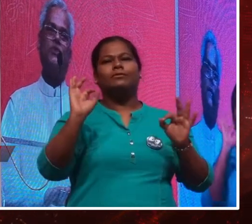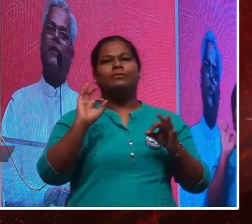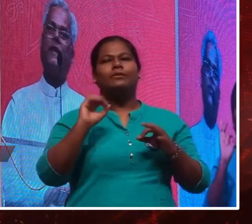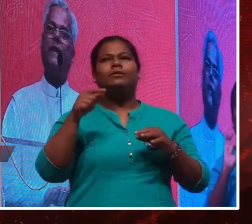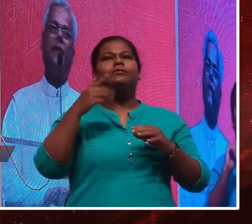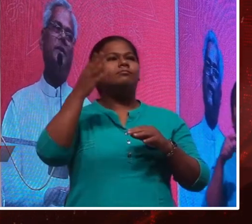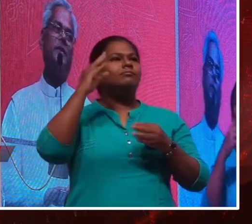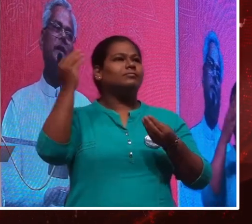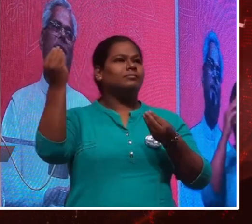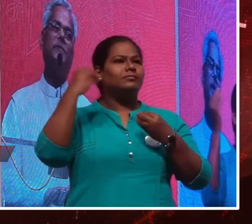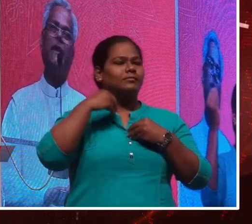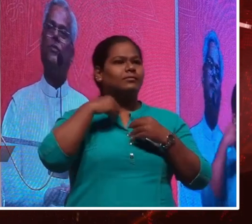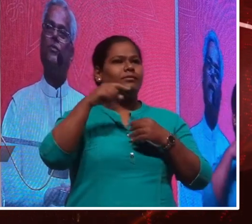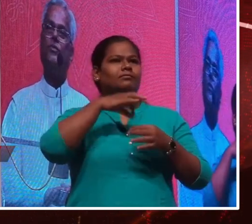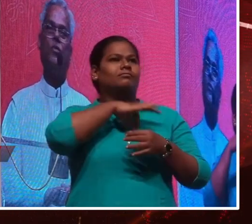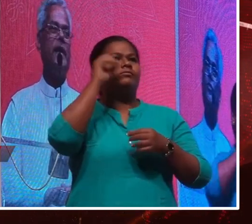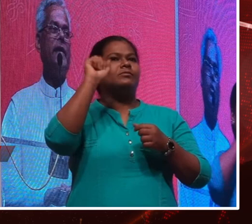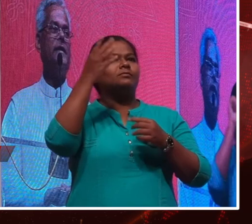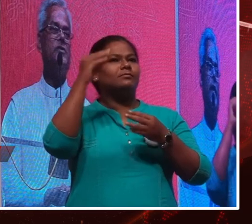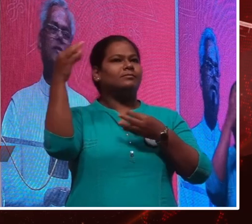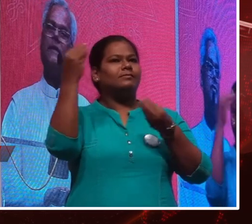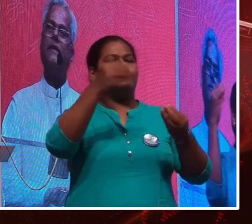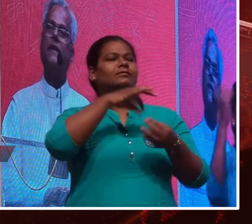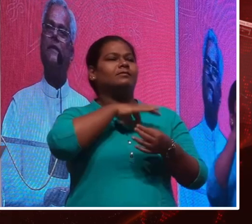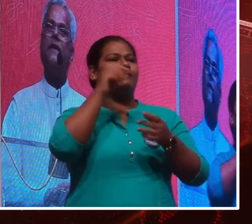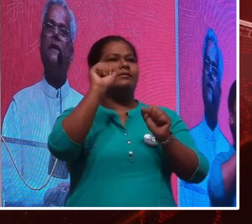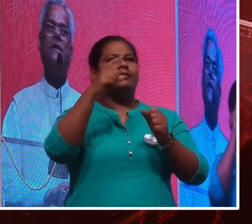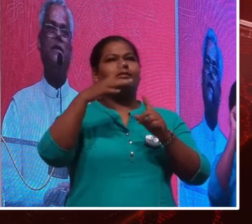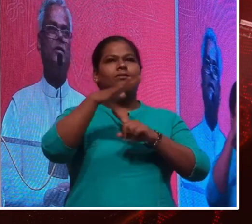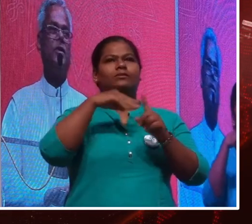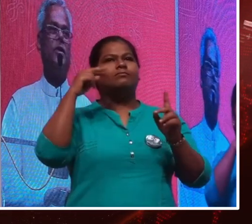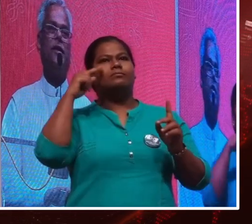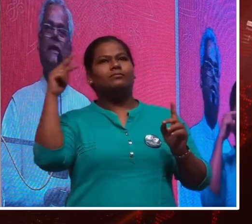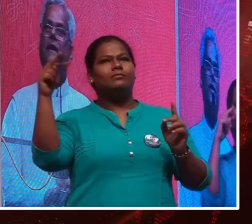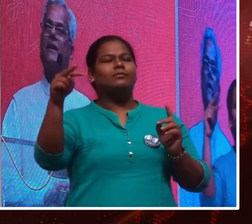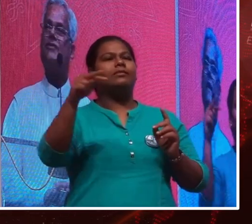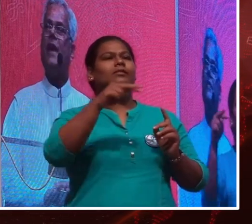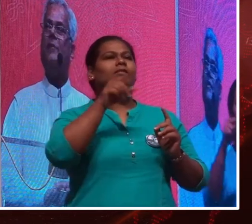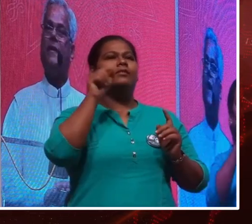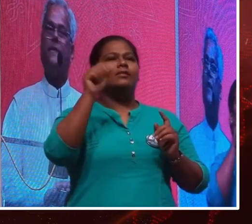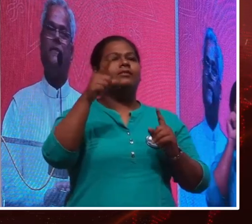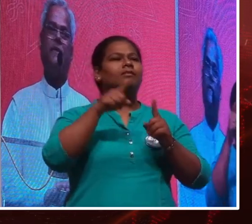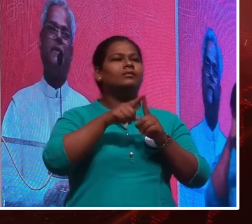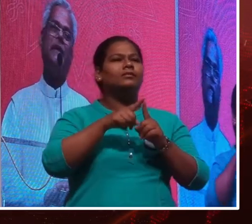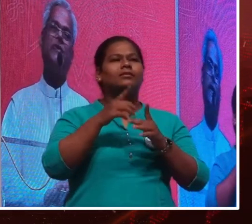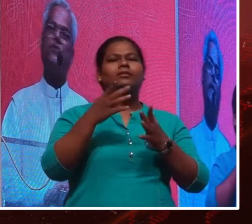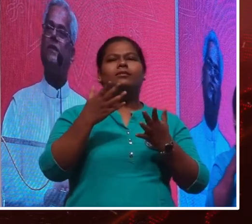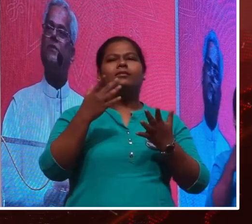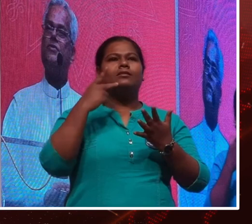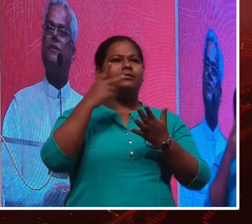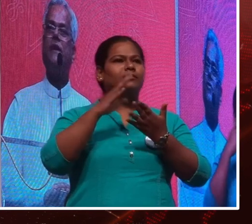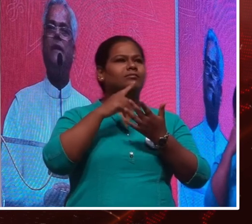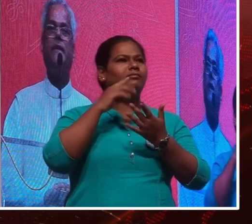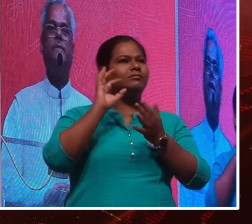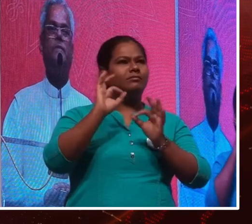इश्वर के आप बरदानी आत्माय हो दुनिया के नजर में कहते हैं कि ये एक स्राप है लेकिन इश्वर ये